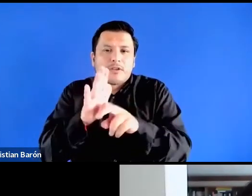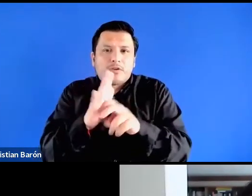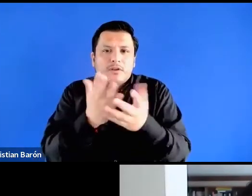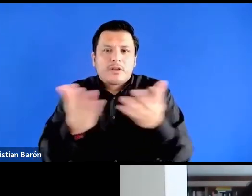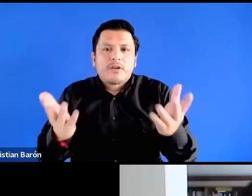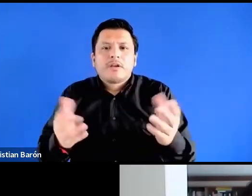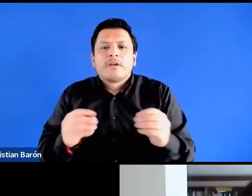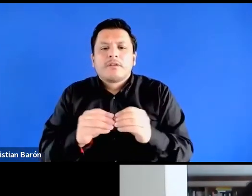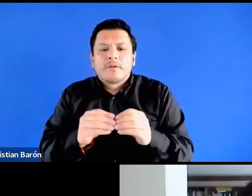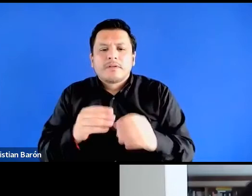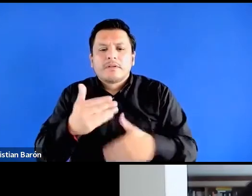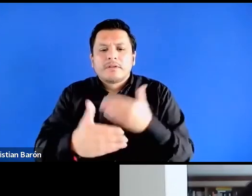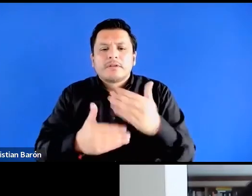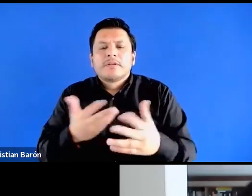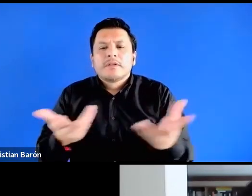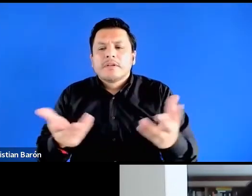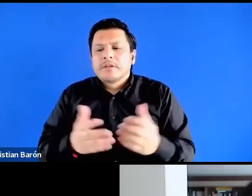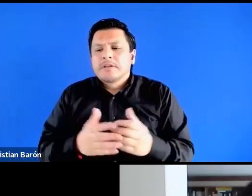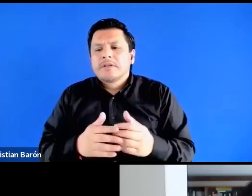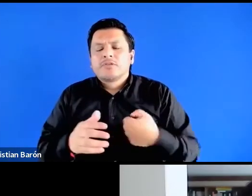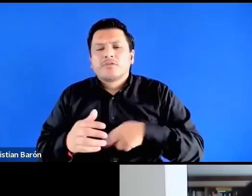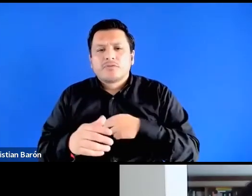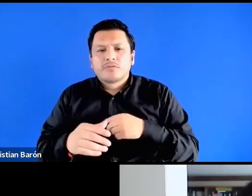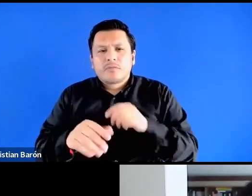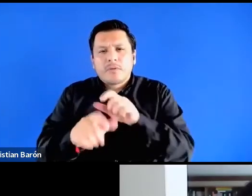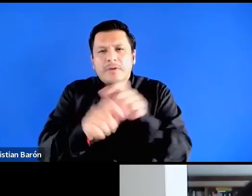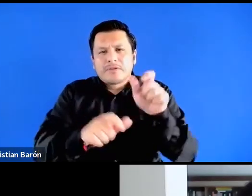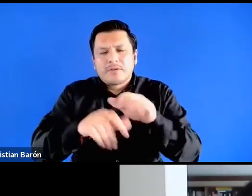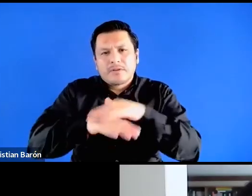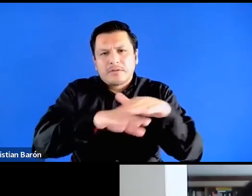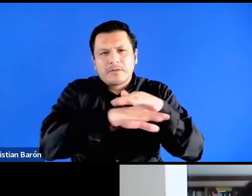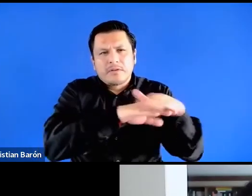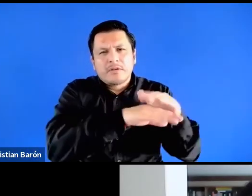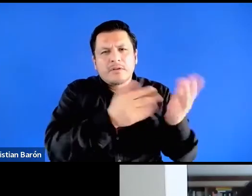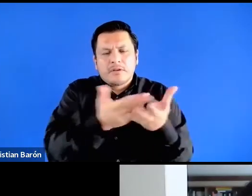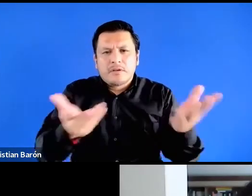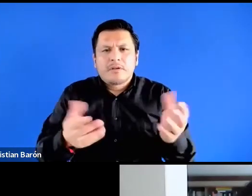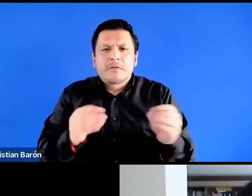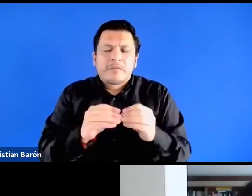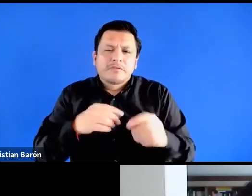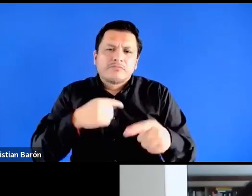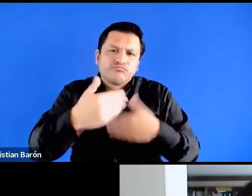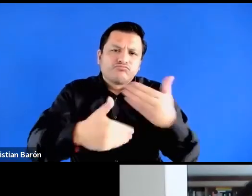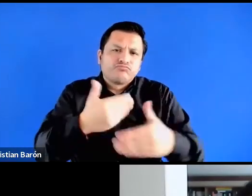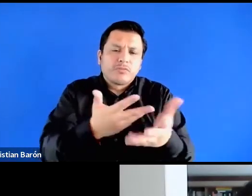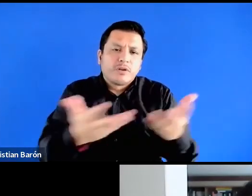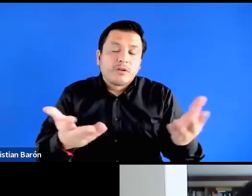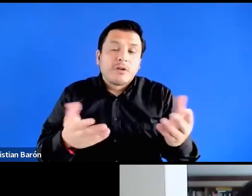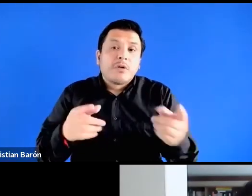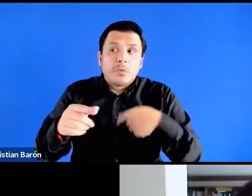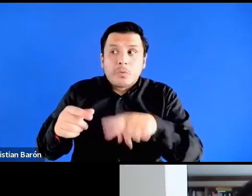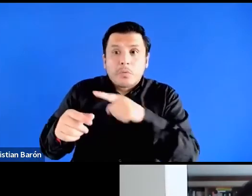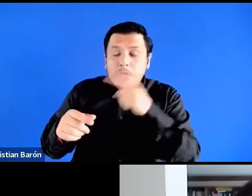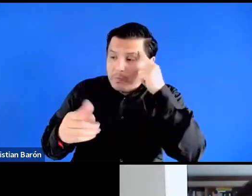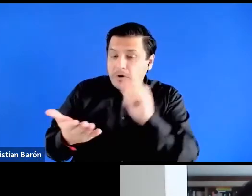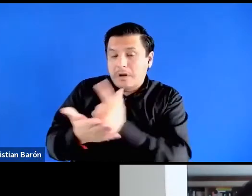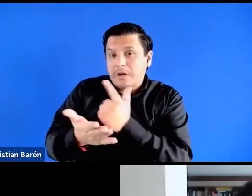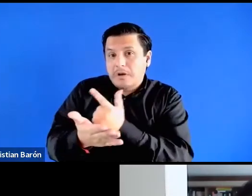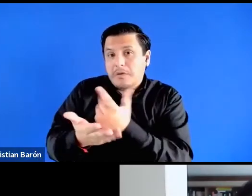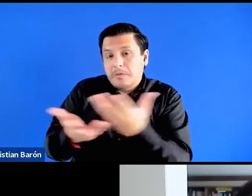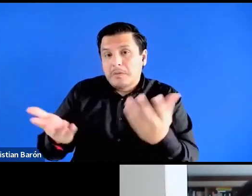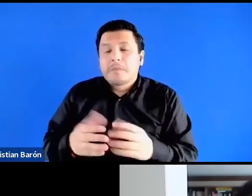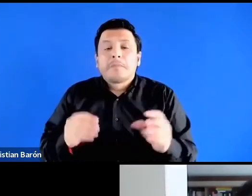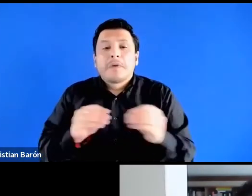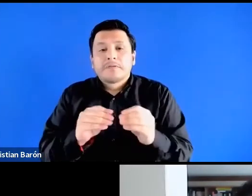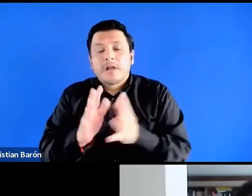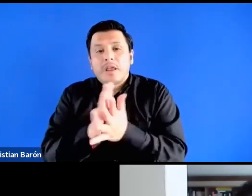que ya nuestras invitadas hablaron varias veces y que pueden encontrar en el libro, yo de todas maneras quisiera